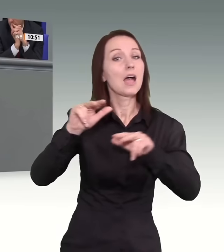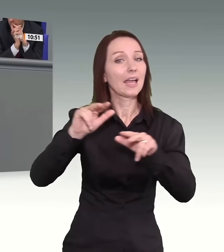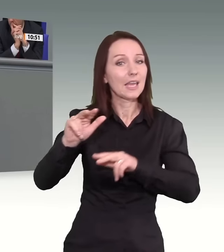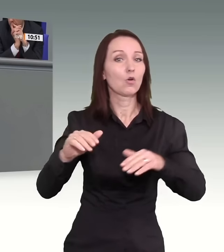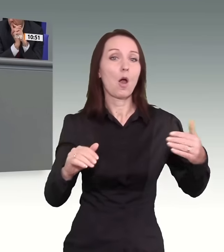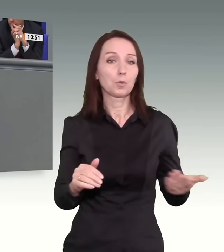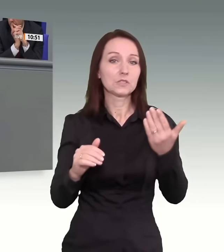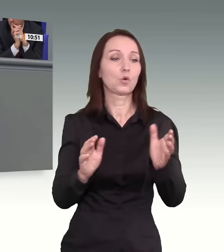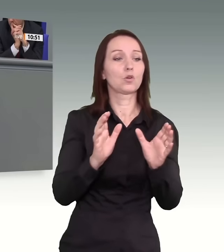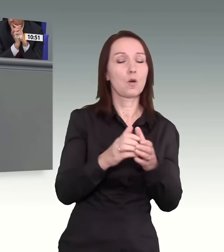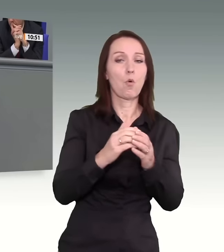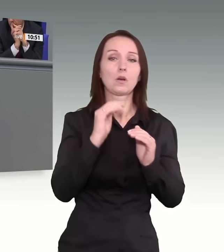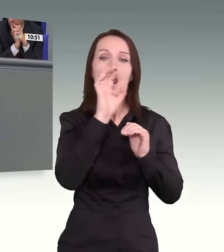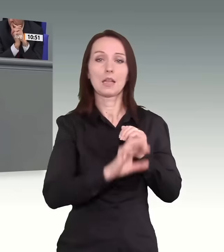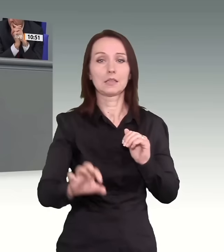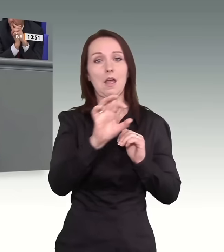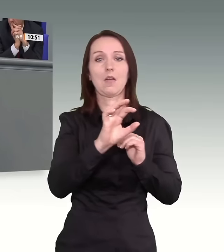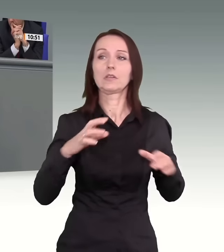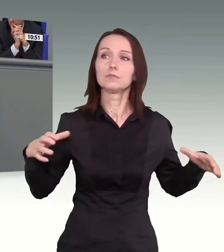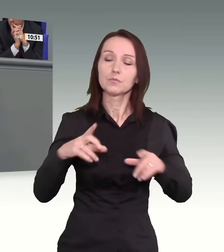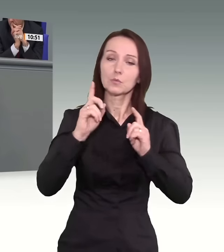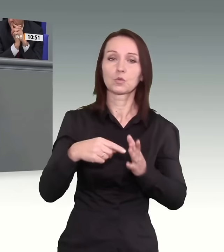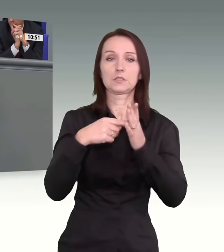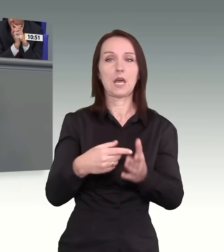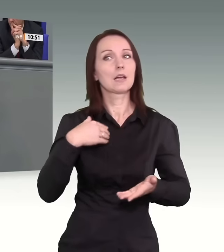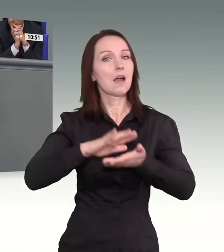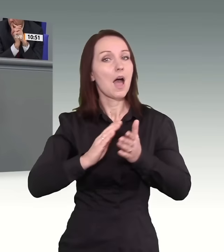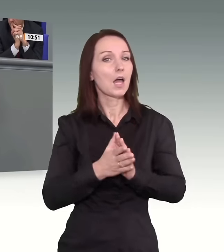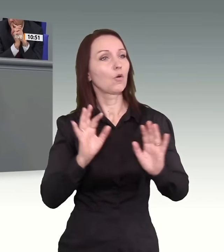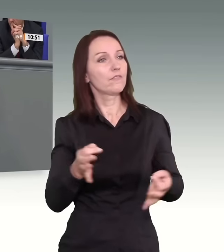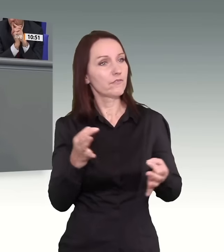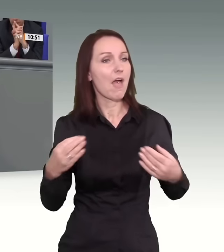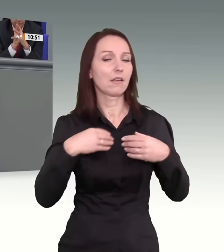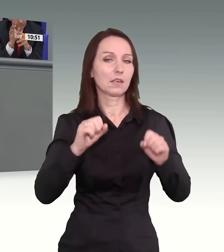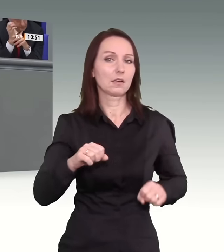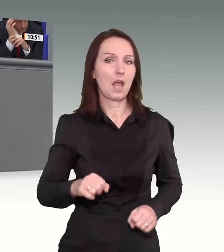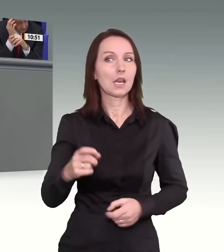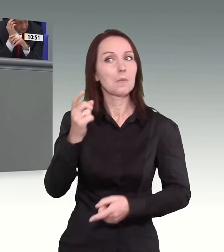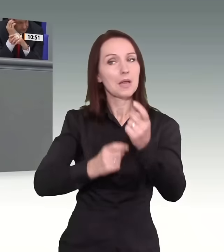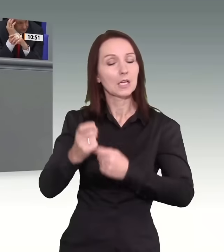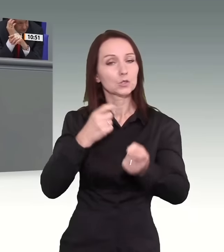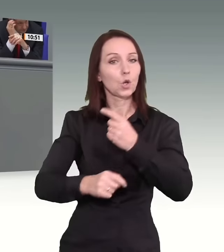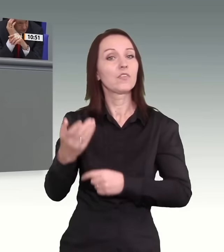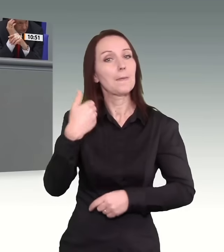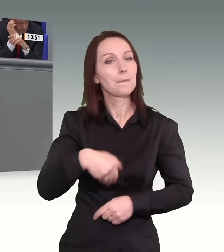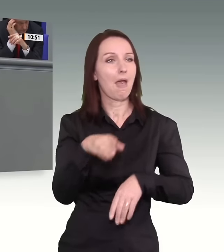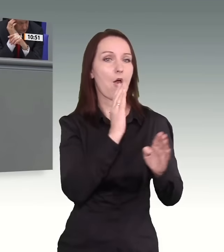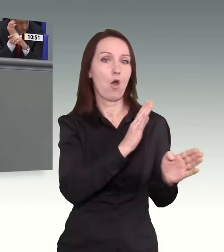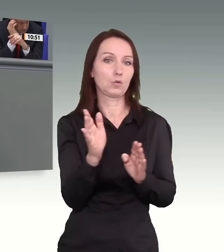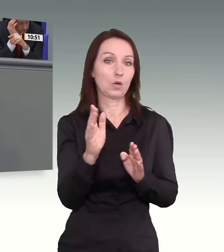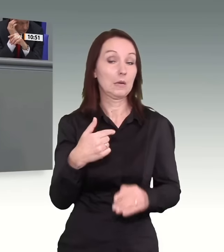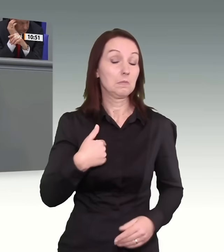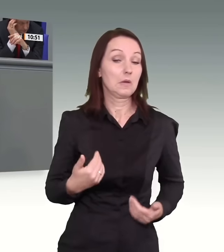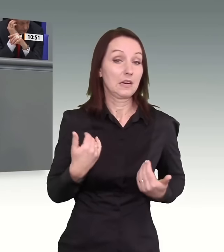Handlungsfähigkeit zeigen und Migration noch stärker ordnen. Ich bin froh, dass der nächste Tagesordnungspunkt auch